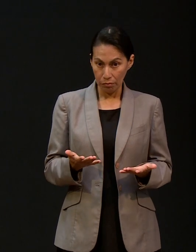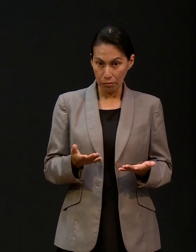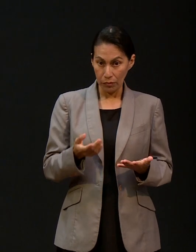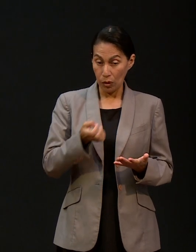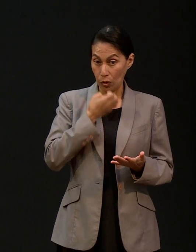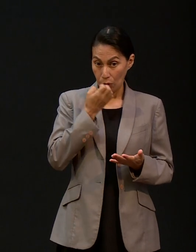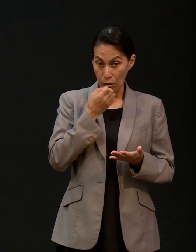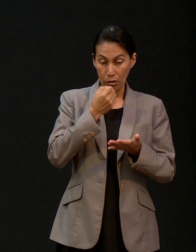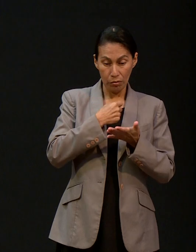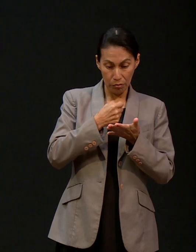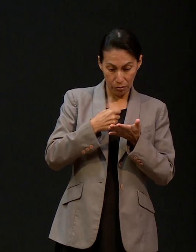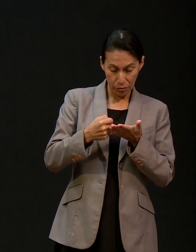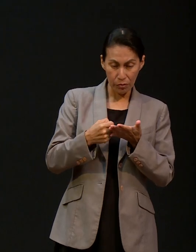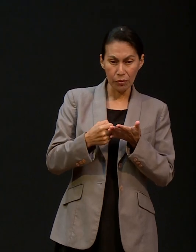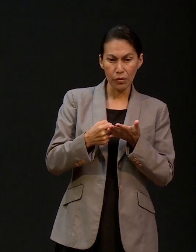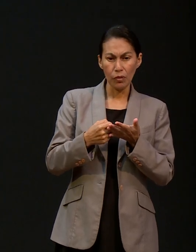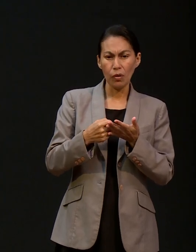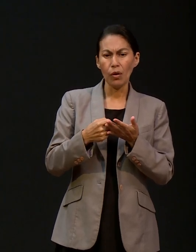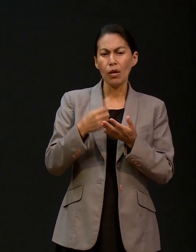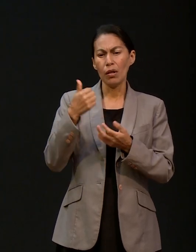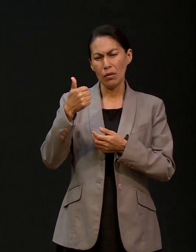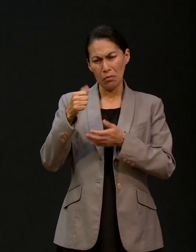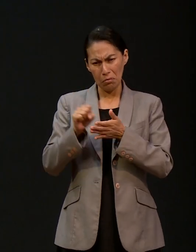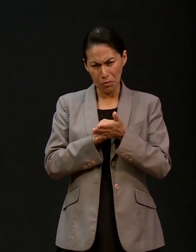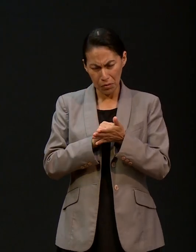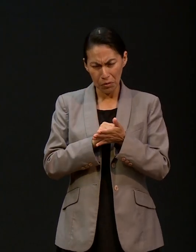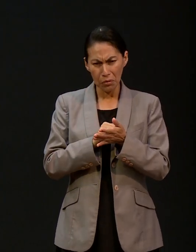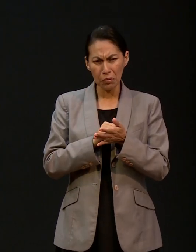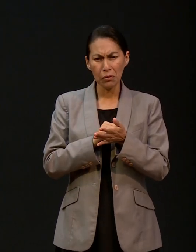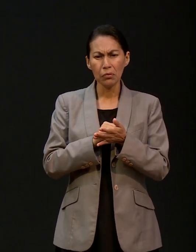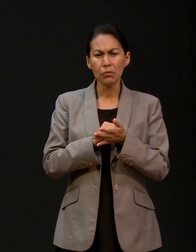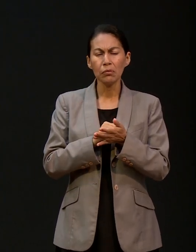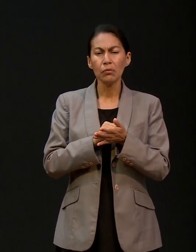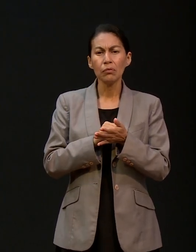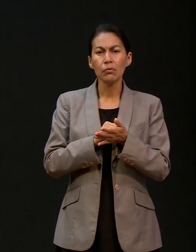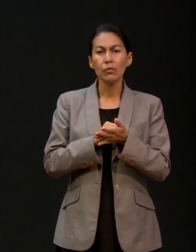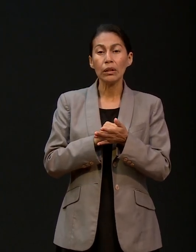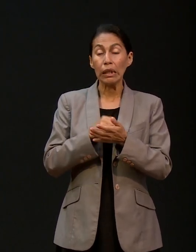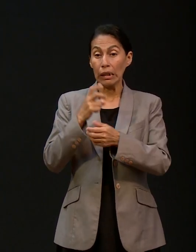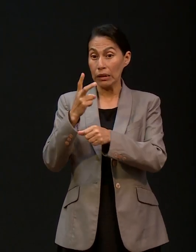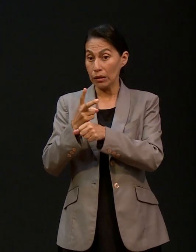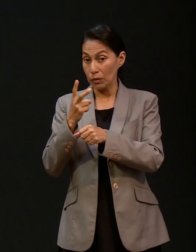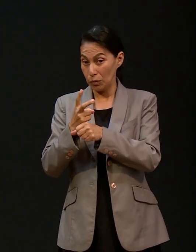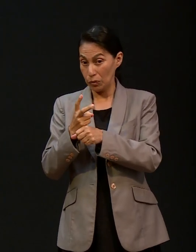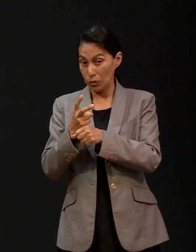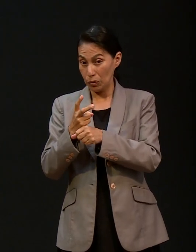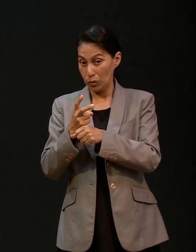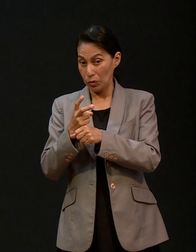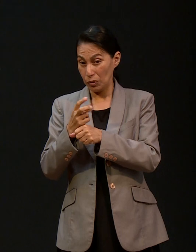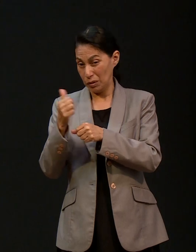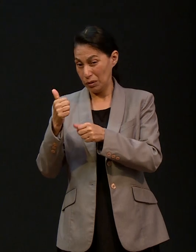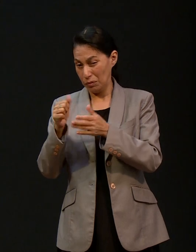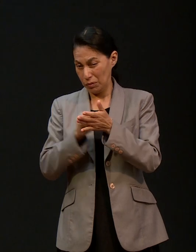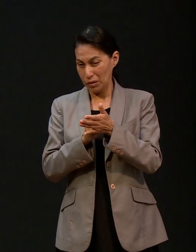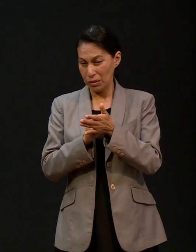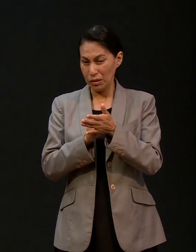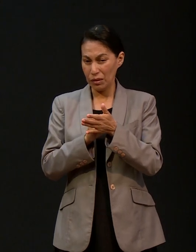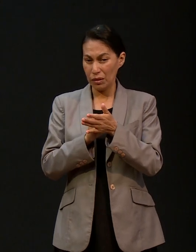Nos inscribimos, pasó un semestre, y en el segundo semestre sucede algo